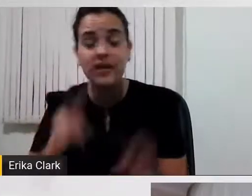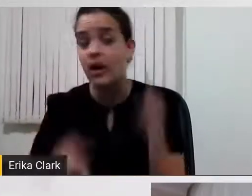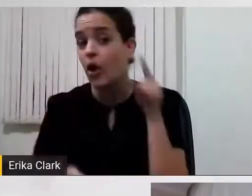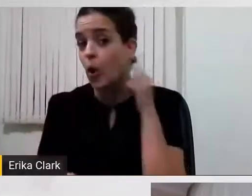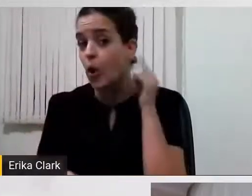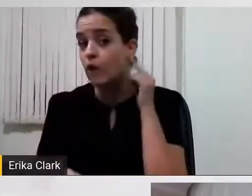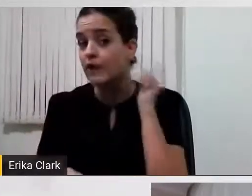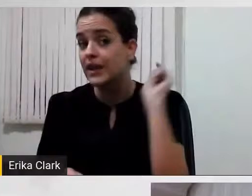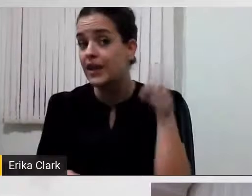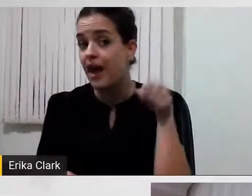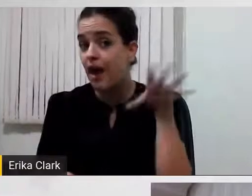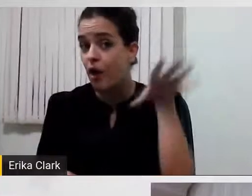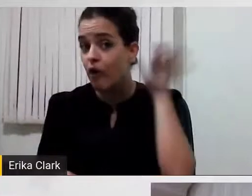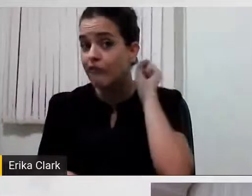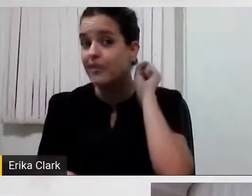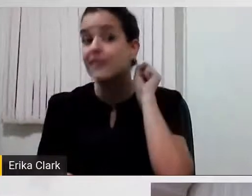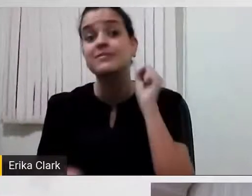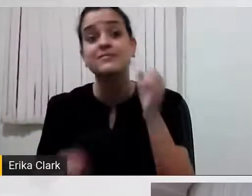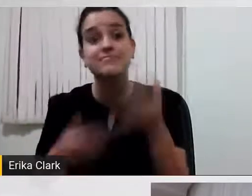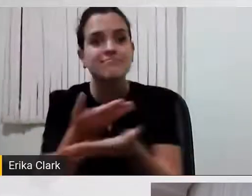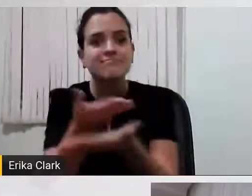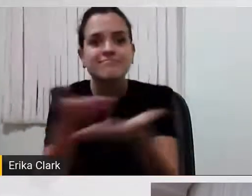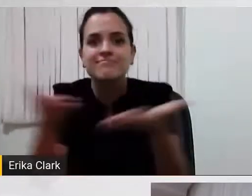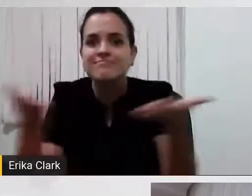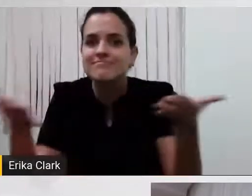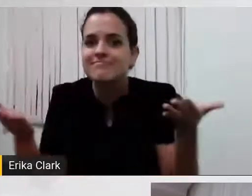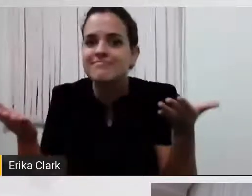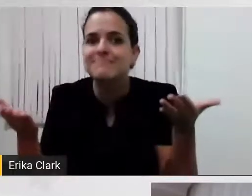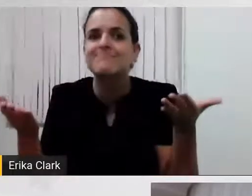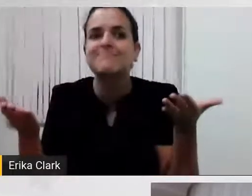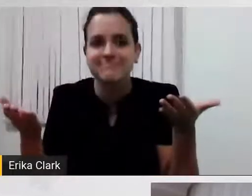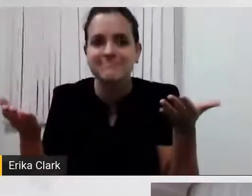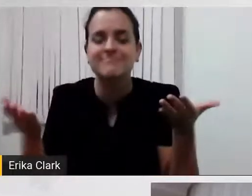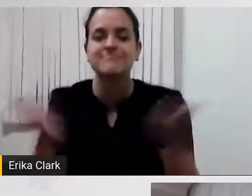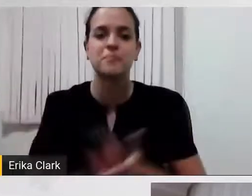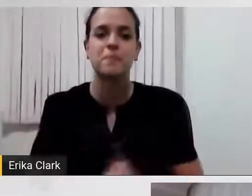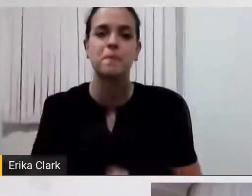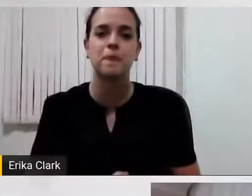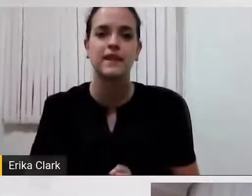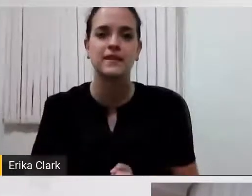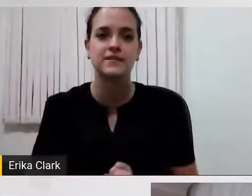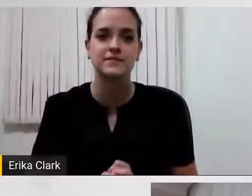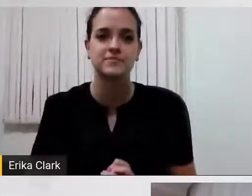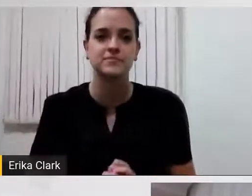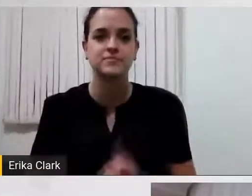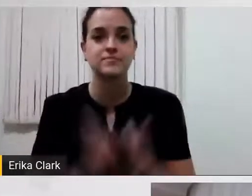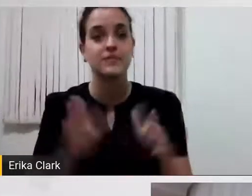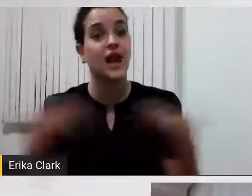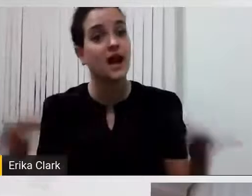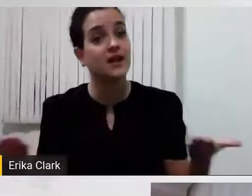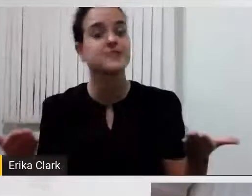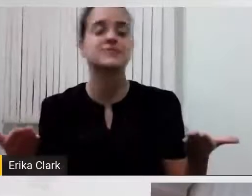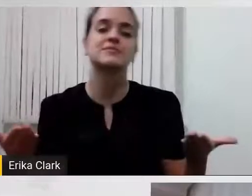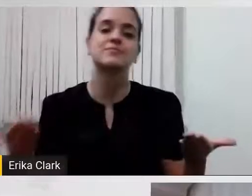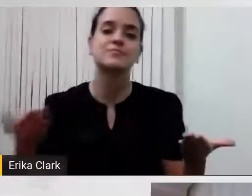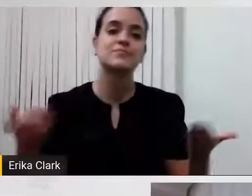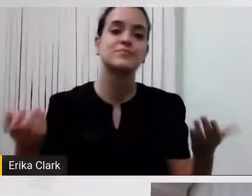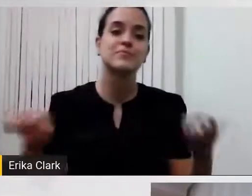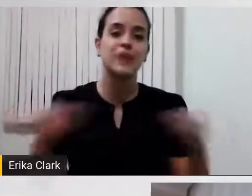pessoa. Presta atenção. Presta atenção. E aí os caminhos se abrem, não é o que eu quero.